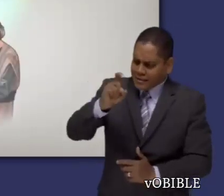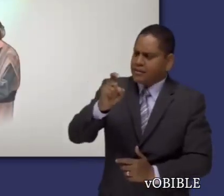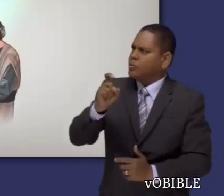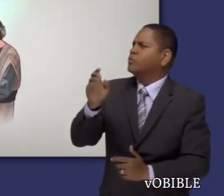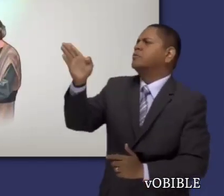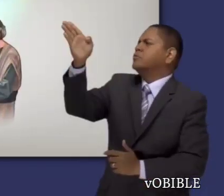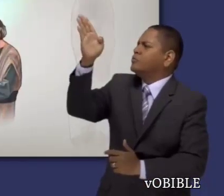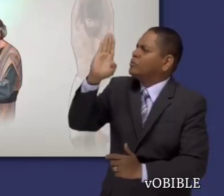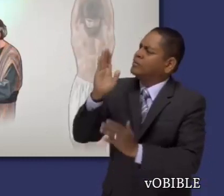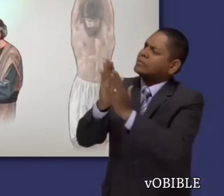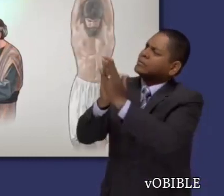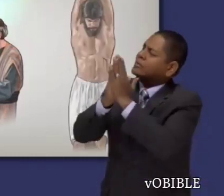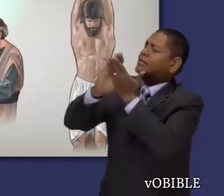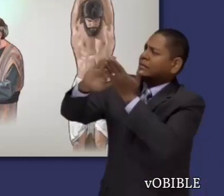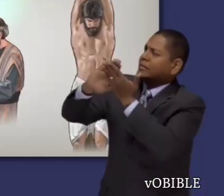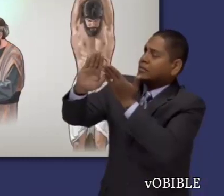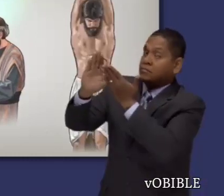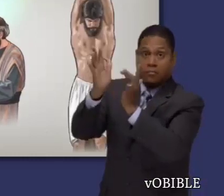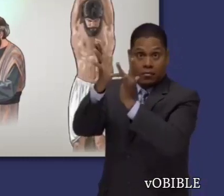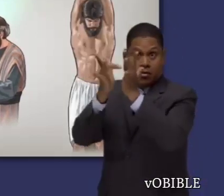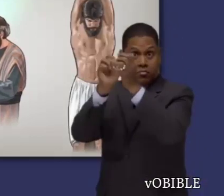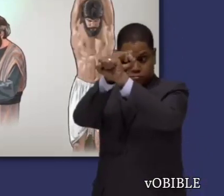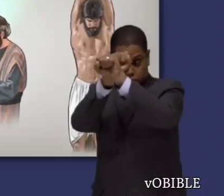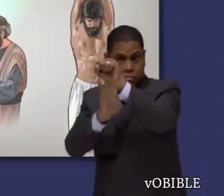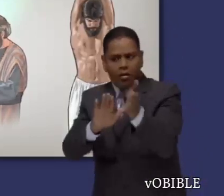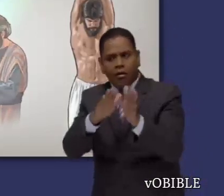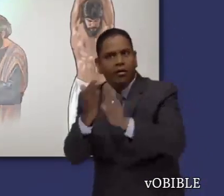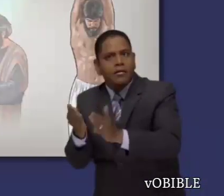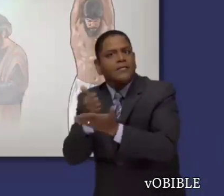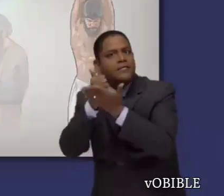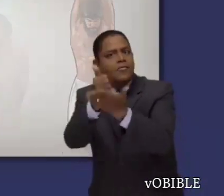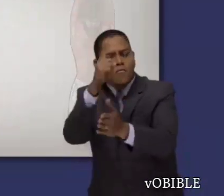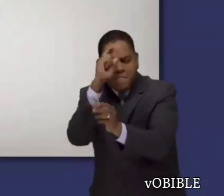necesitamos el perdón que se basa en el sacrificio de reconciliación de Jesús.